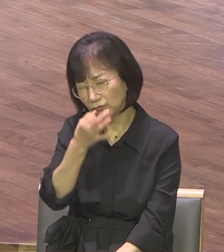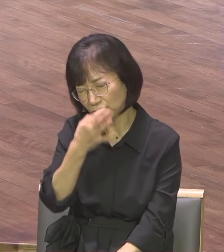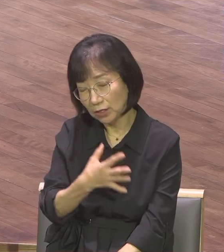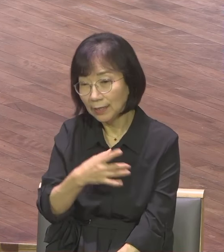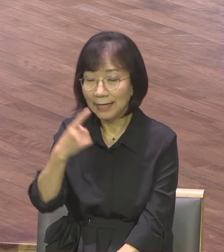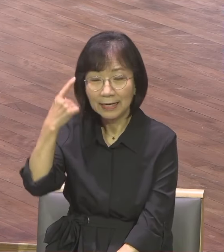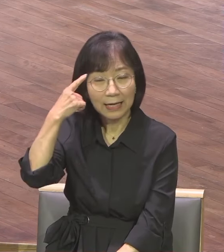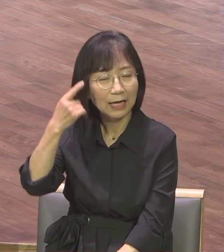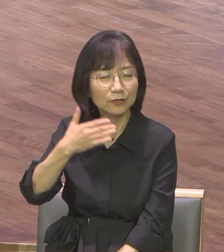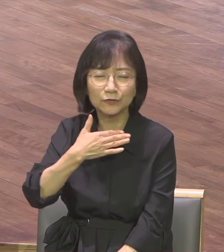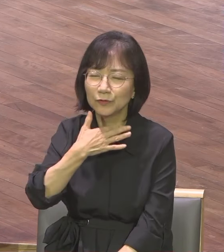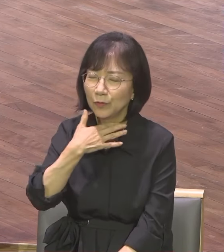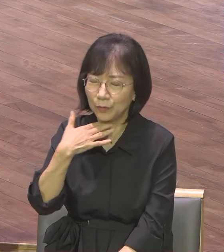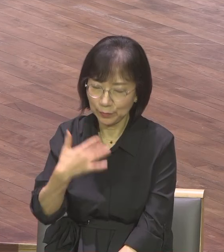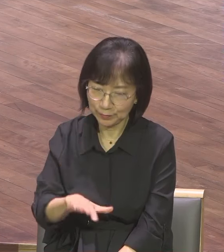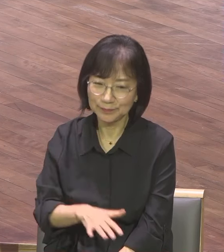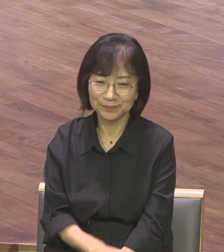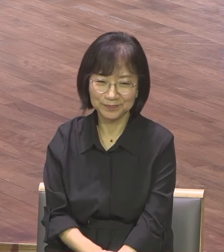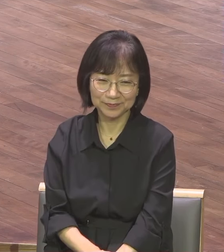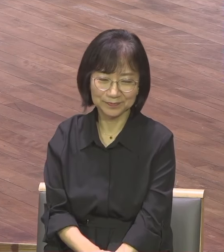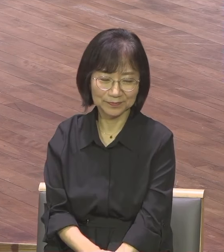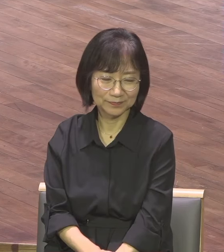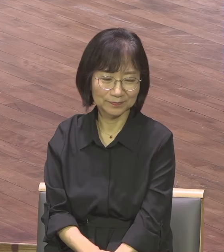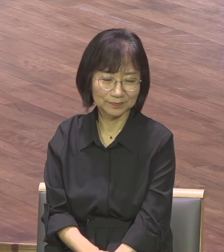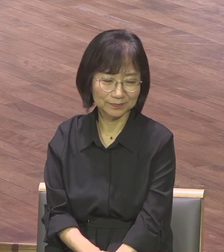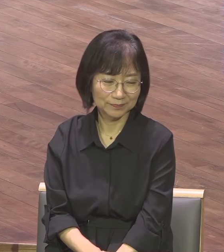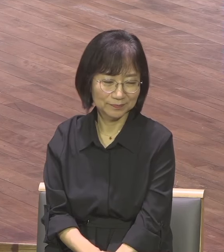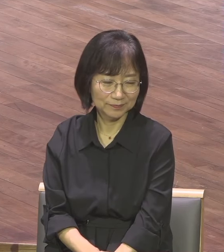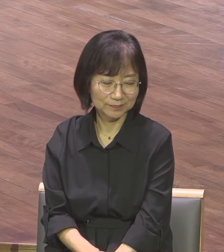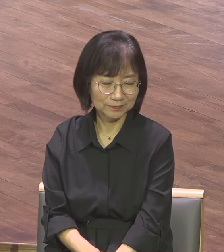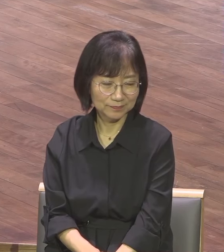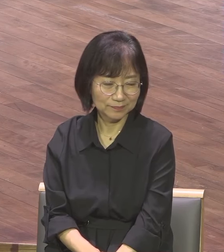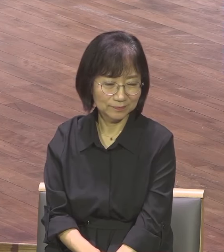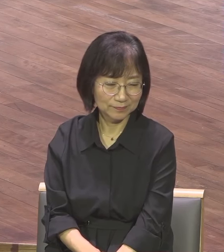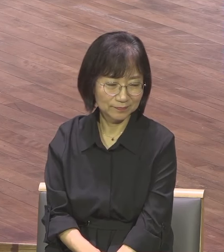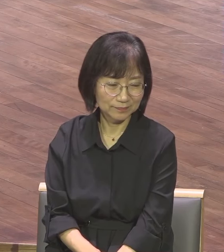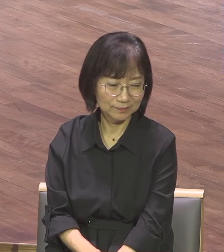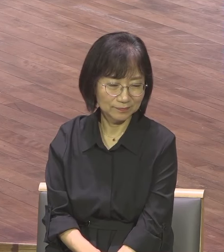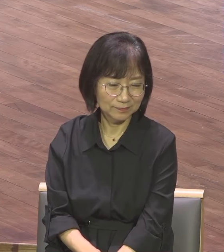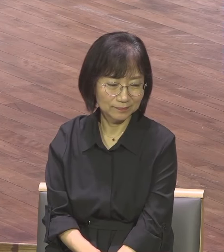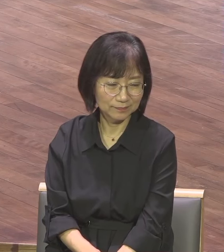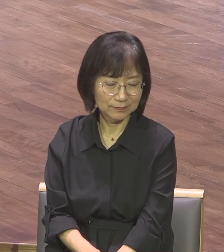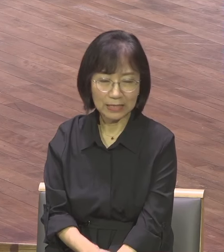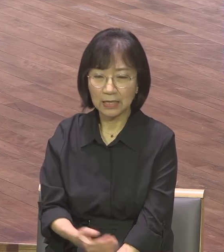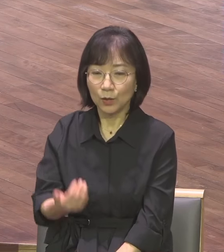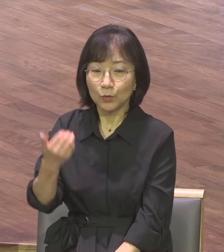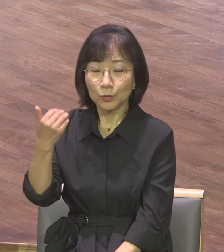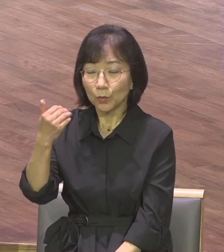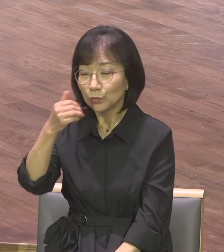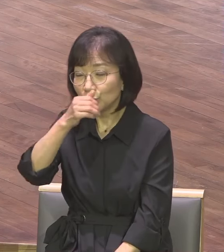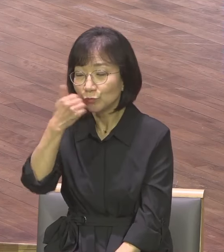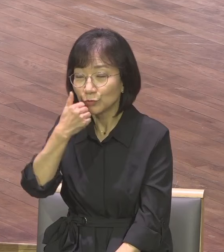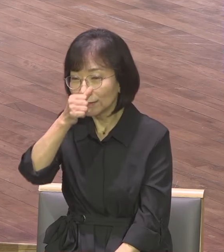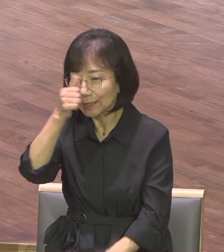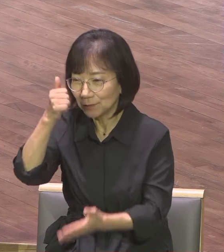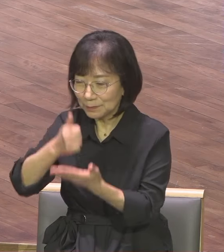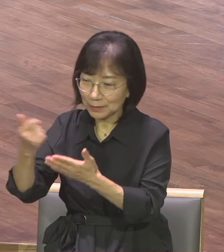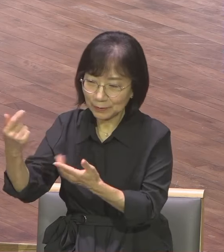장로님 와서 같이 사역하자 같이 운동을 이렇게 할 때 노라고 얘기한 적이 없습니다 힘들다고 얘기한 적이